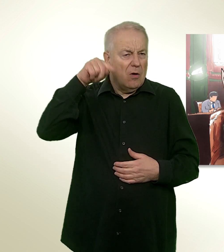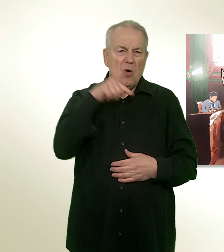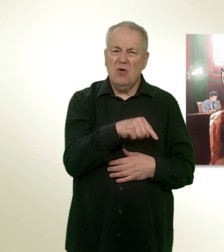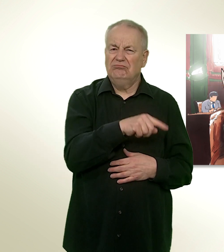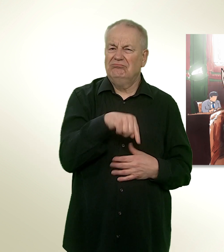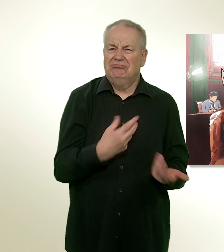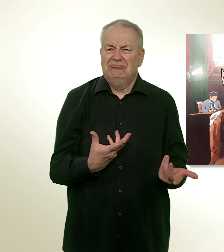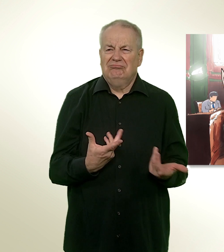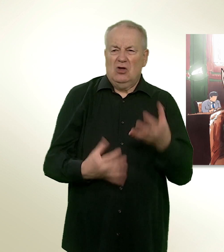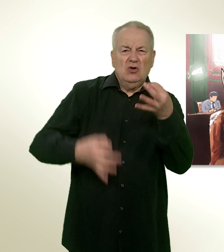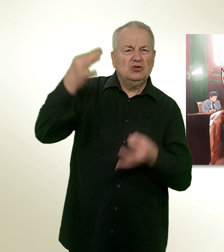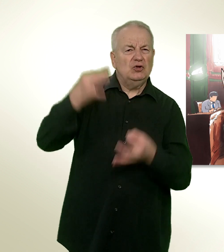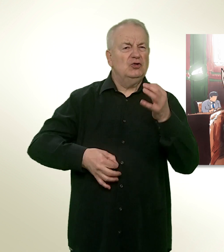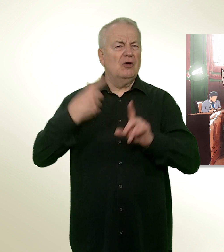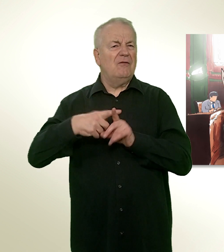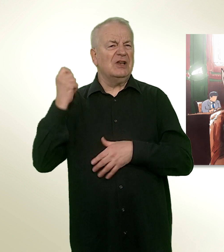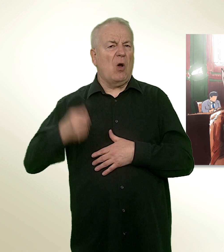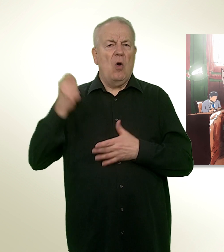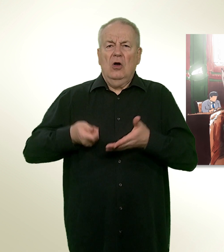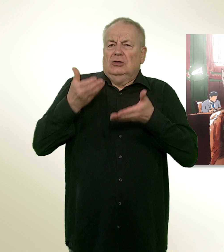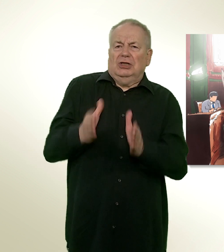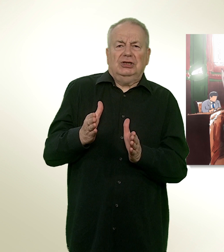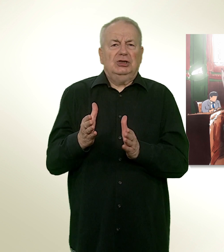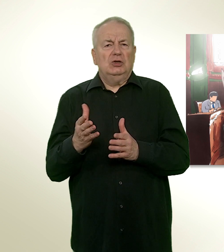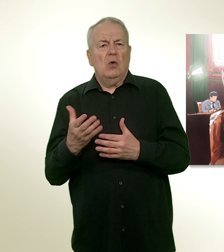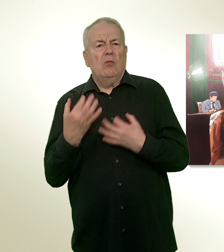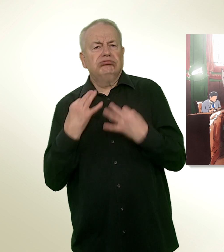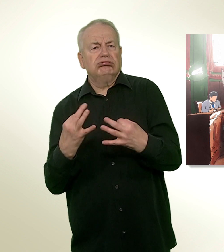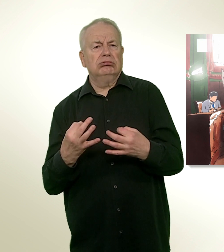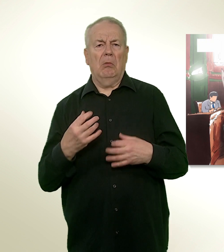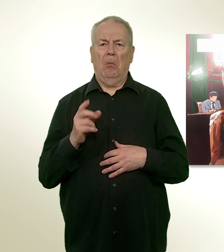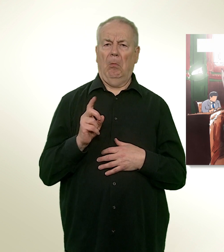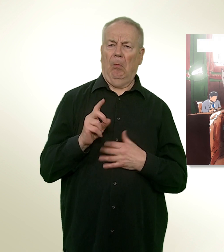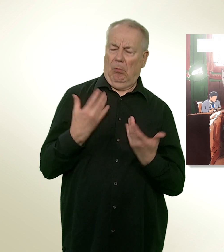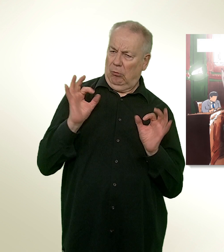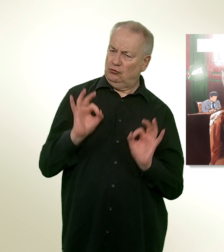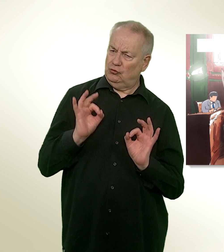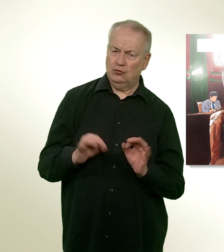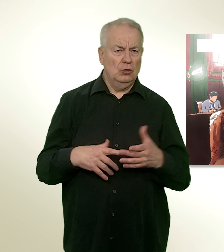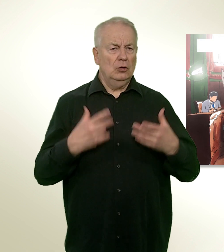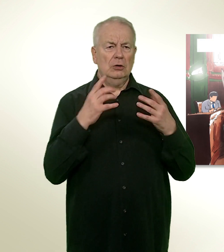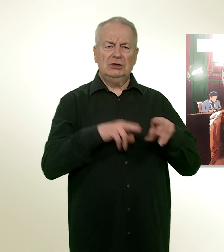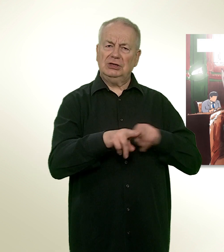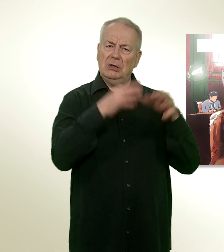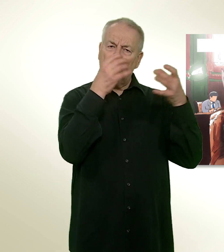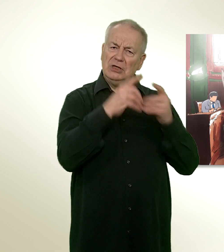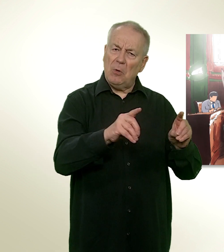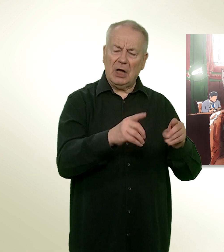rien n'indique que les juges fédéraux ne prennent pas leurs décisions de manière impartiale. Le système actuel est démocratique et transparent.